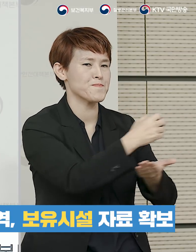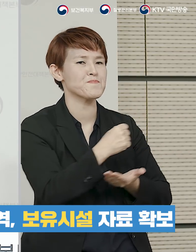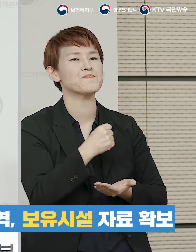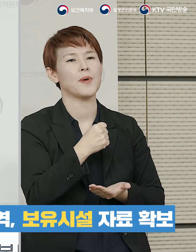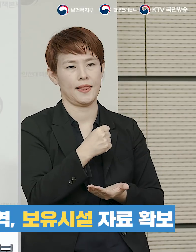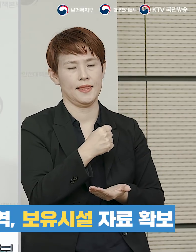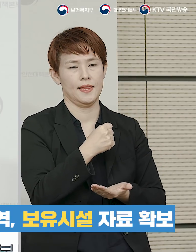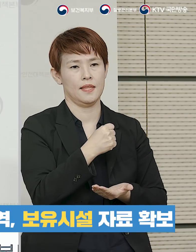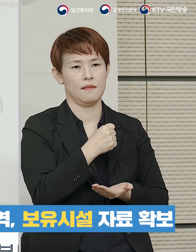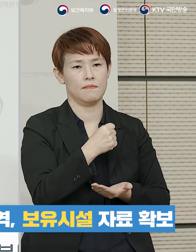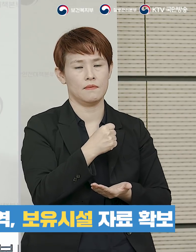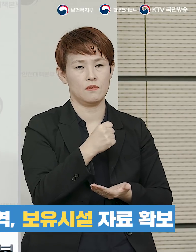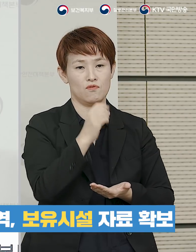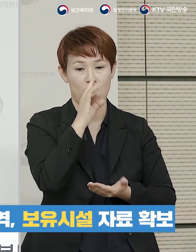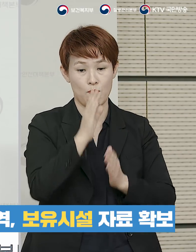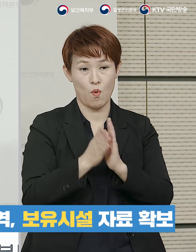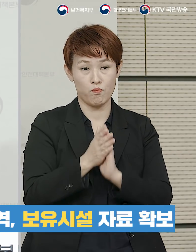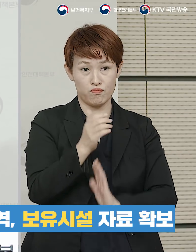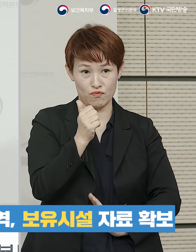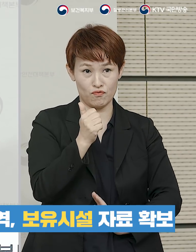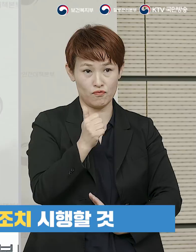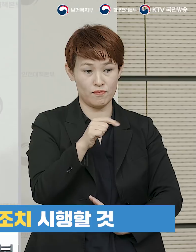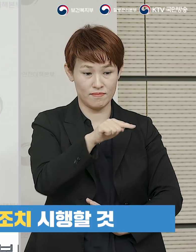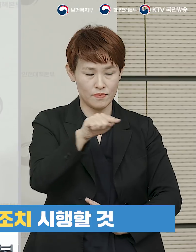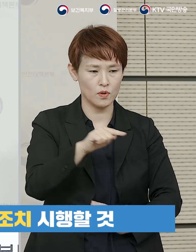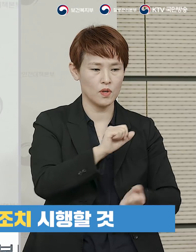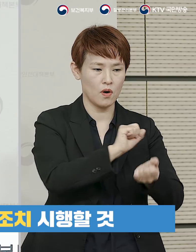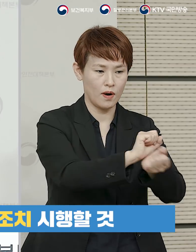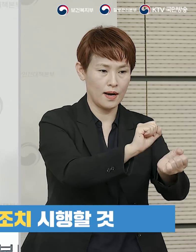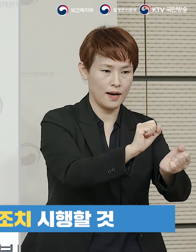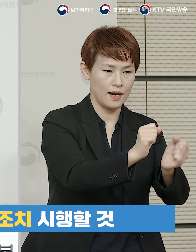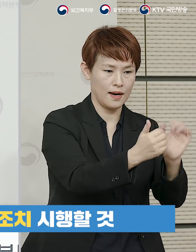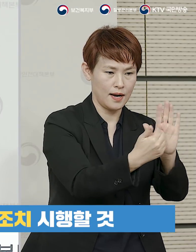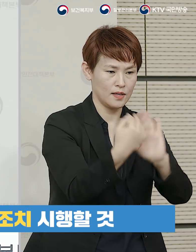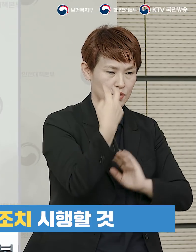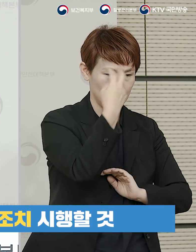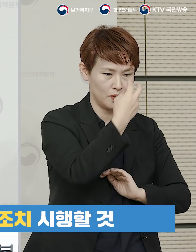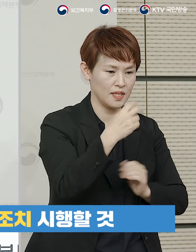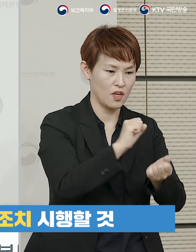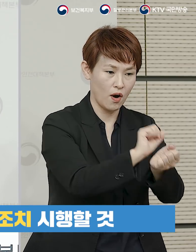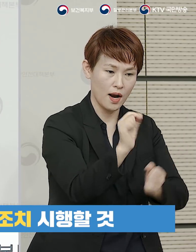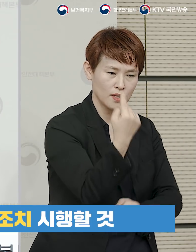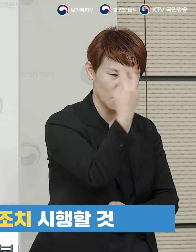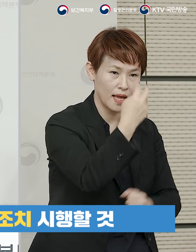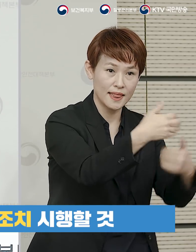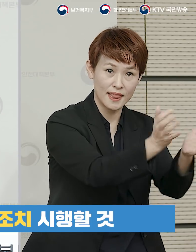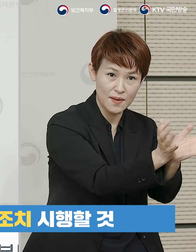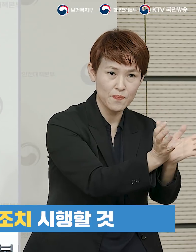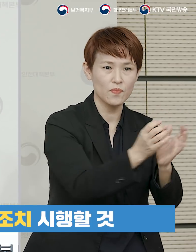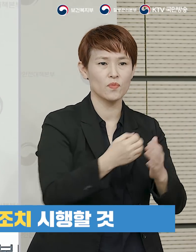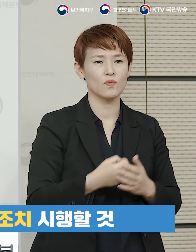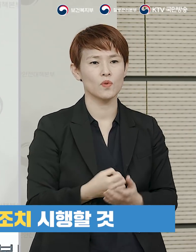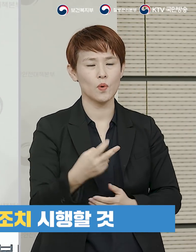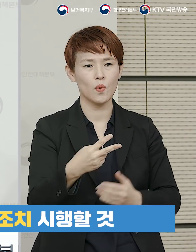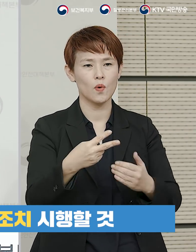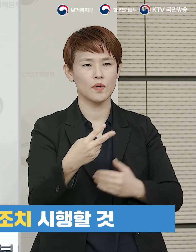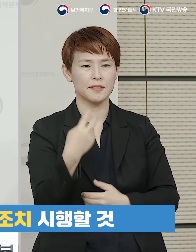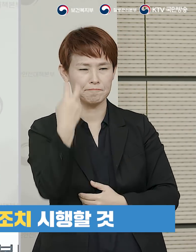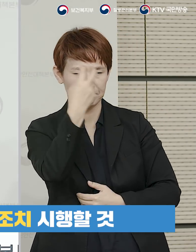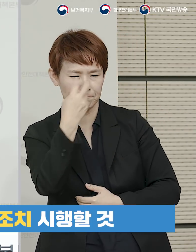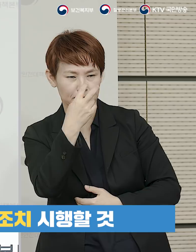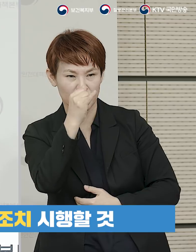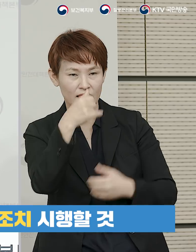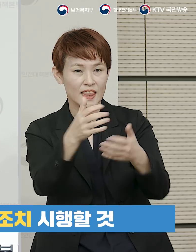하였습니다 현재 중앙방역대책본부의 역학조사팀과 대검찰청의 디지털 포렌식